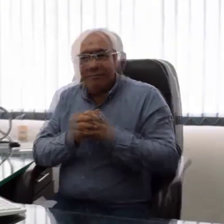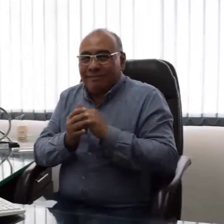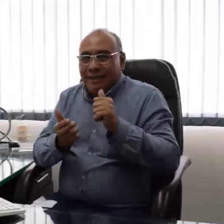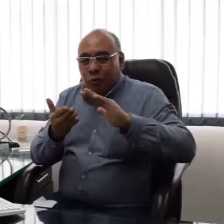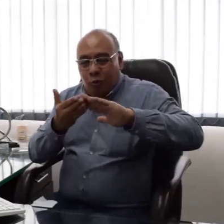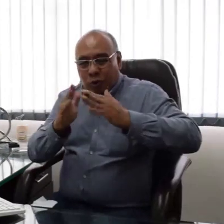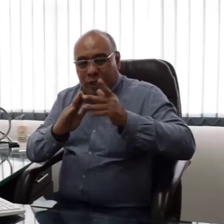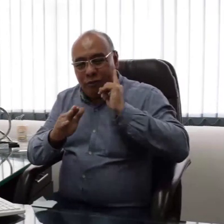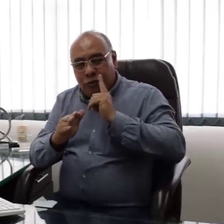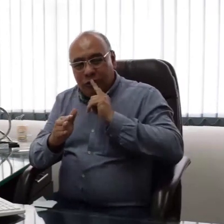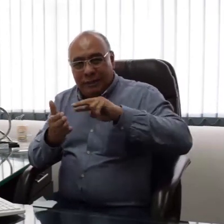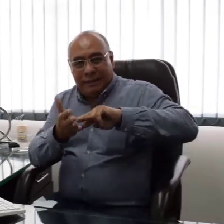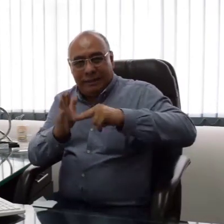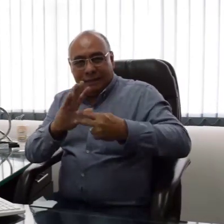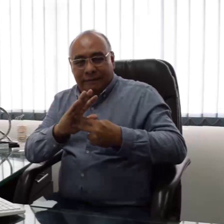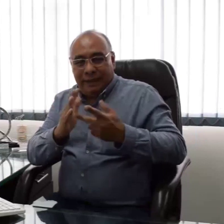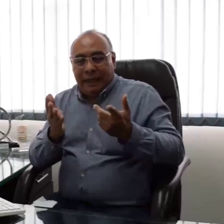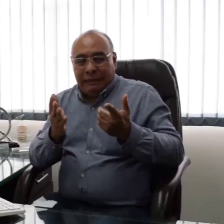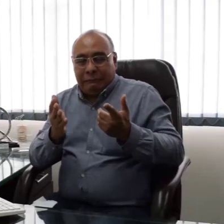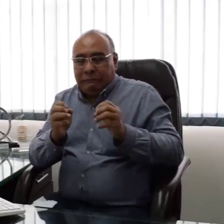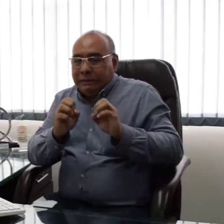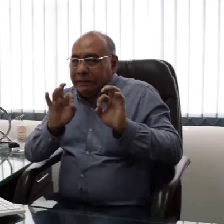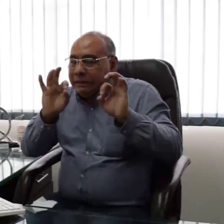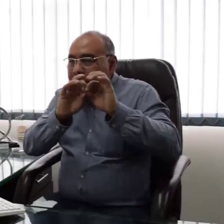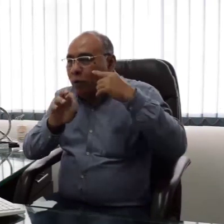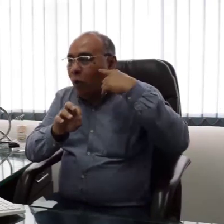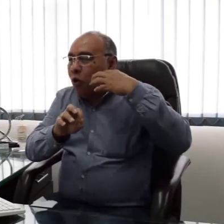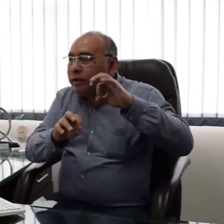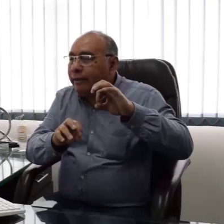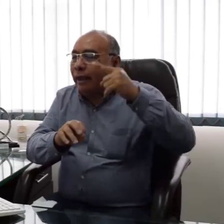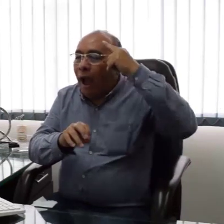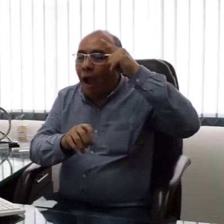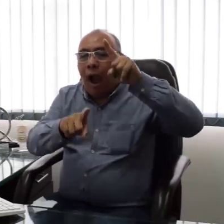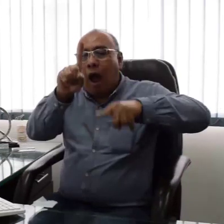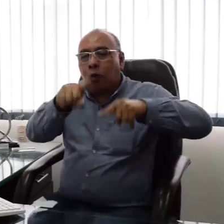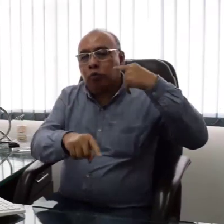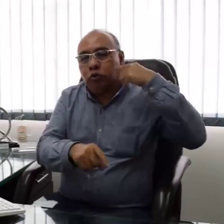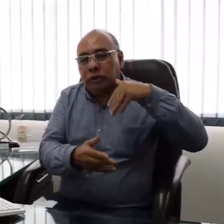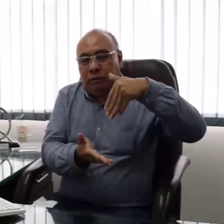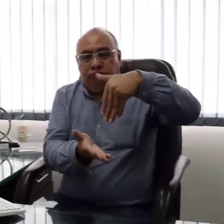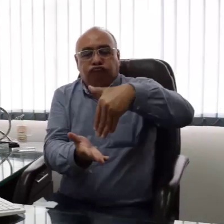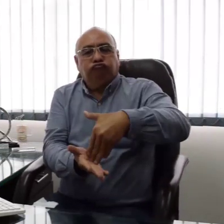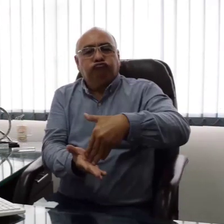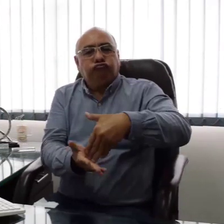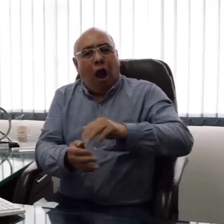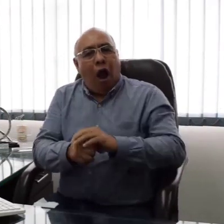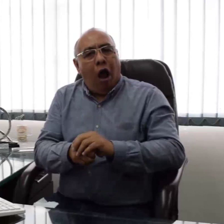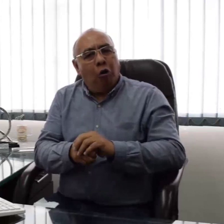Entonces, ¿qué es la comunidad sorda? Es muy importante que las personas oyentes tengan claridad de este concepto.